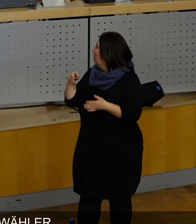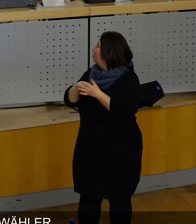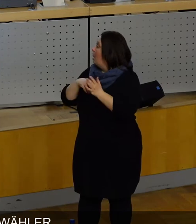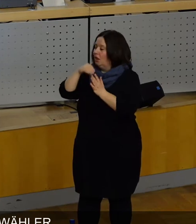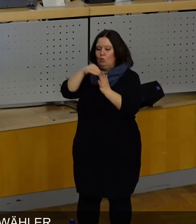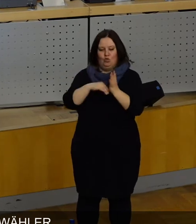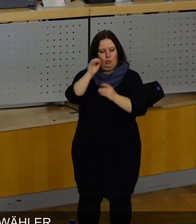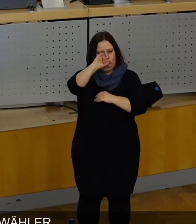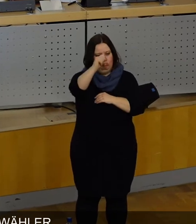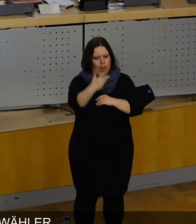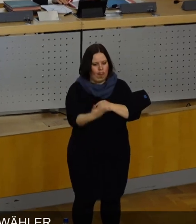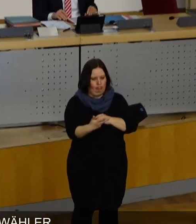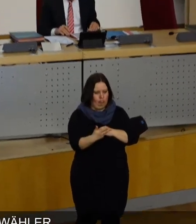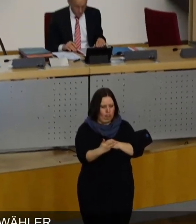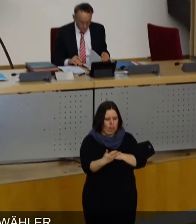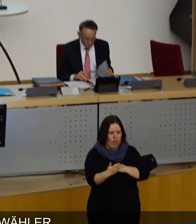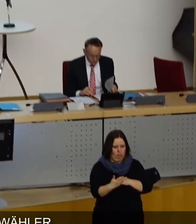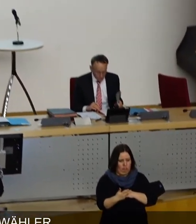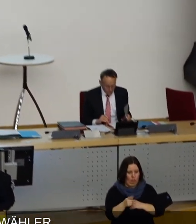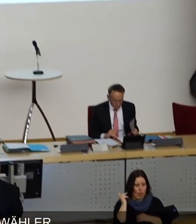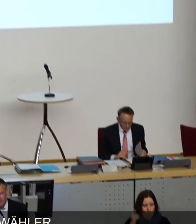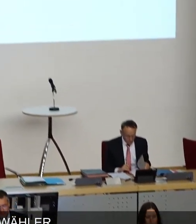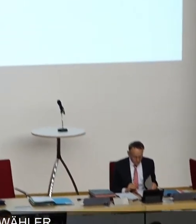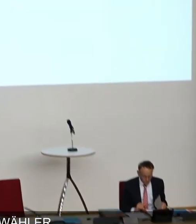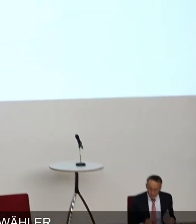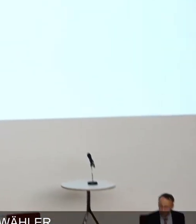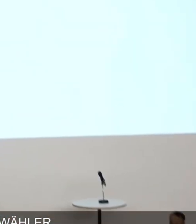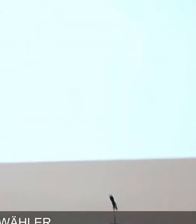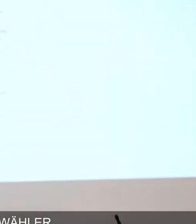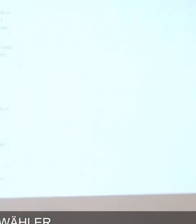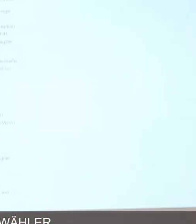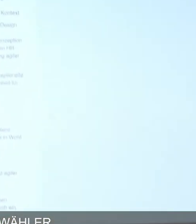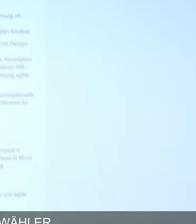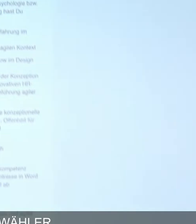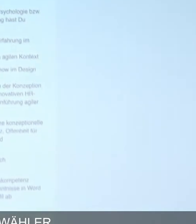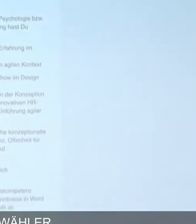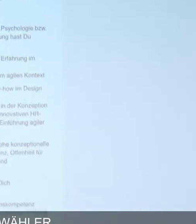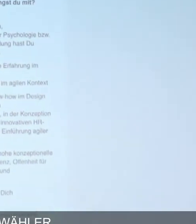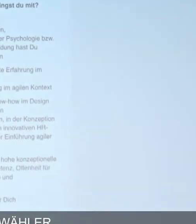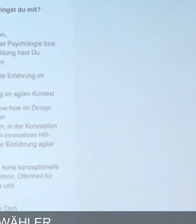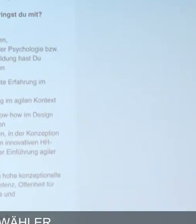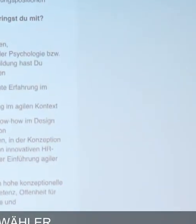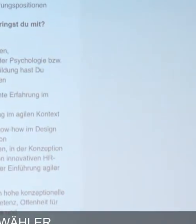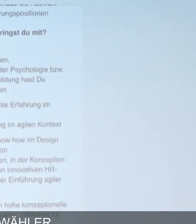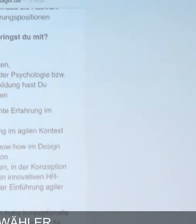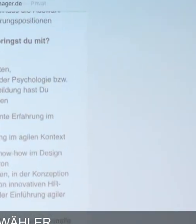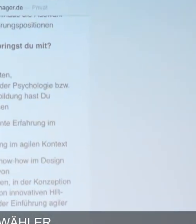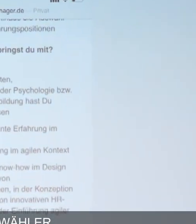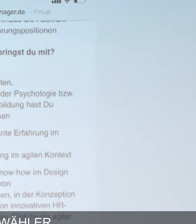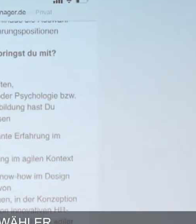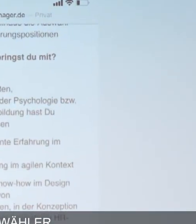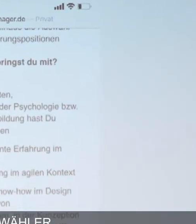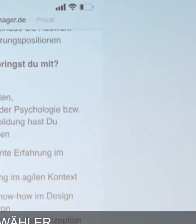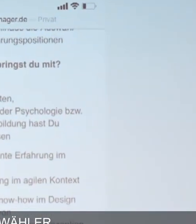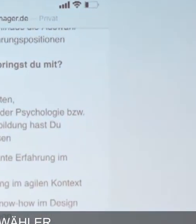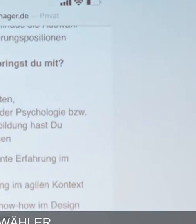aufgeführt. Die Ansprüche, die an diesen Bewerber hier gerichtet sind, Sie müssen es nicht alles lesen, vielleicht auch zu klein, aber ich sage es Ihnen, sind im